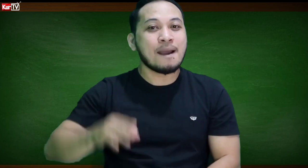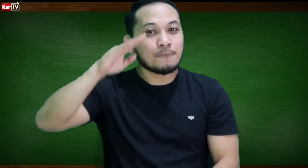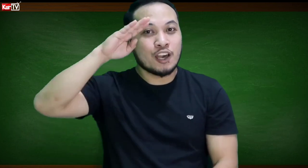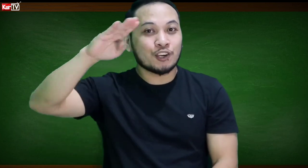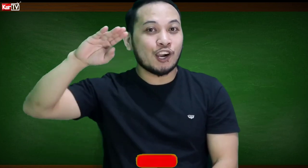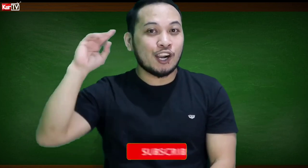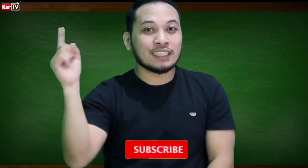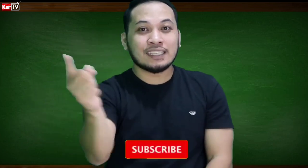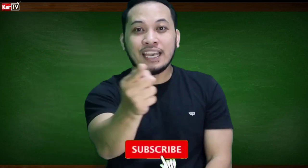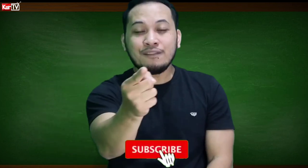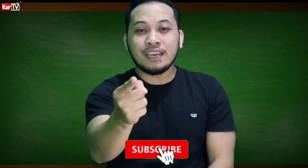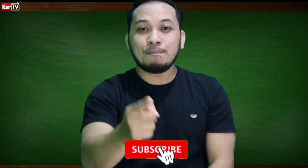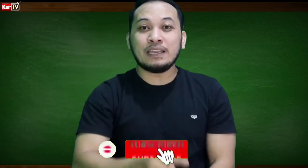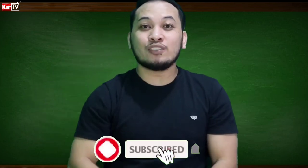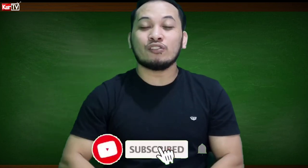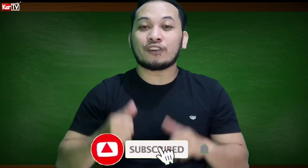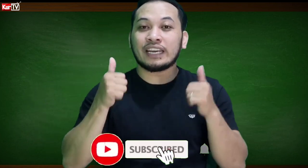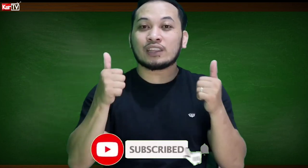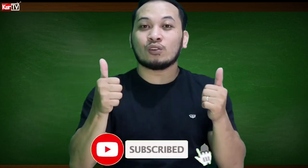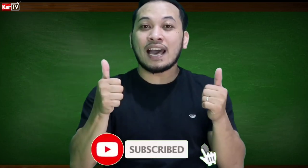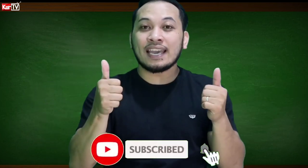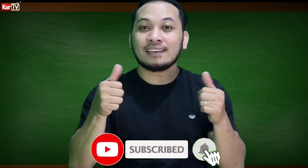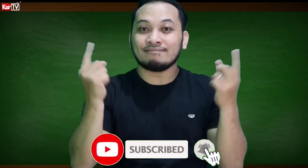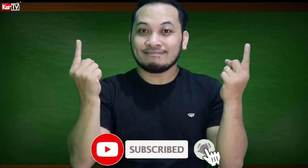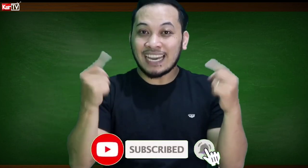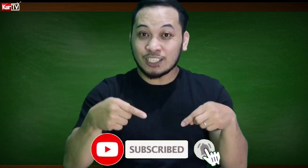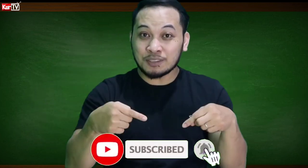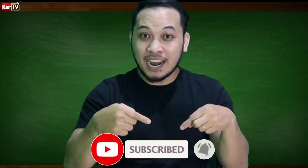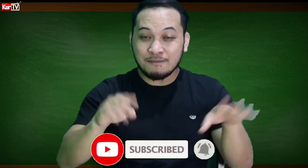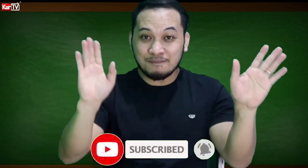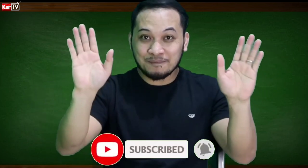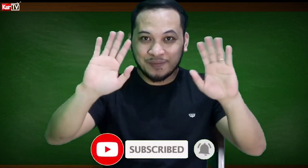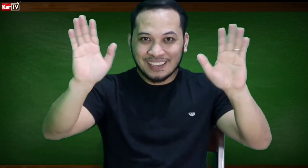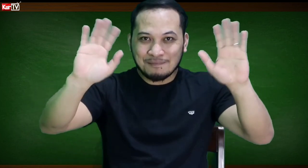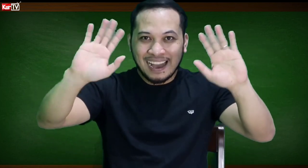CURT TV. Please don't forget to like and subscribe. Bye!